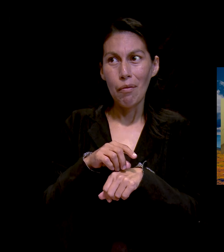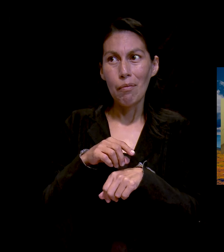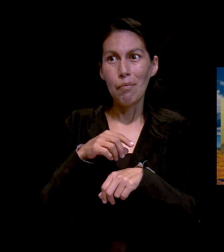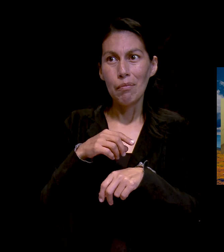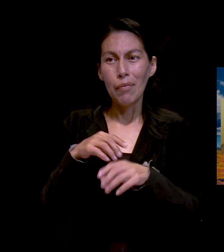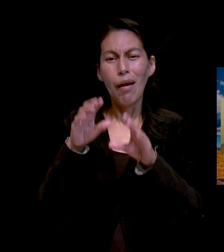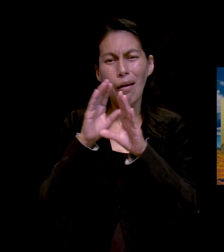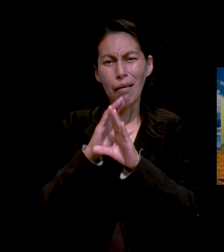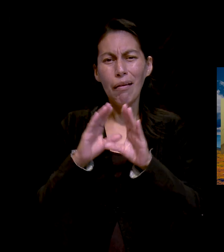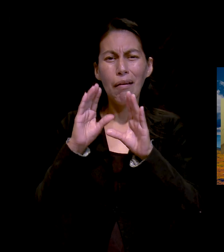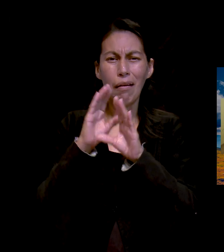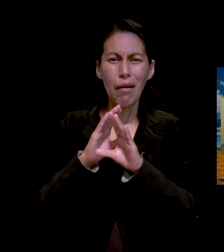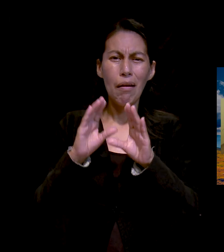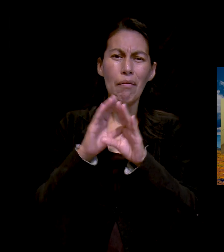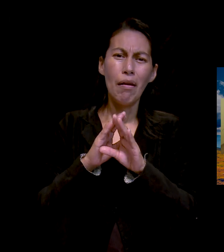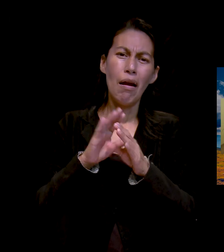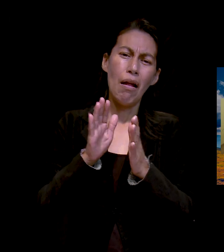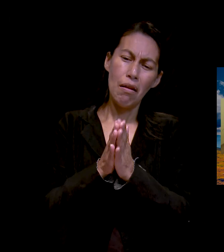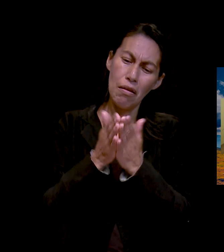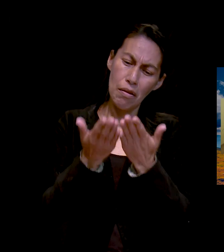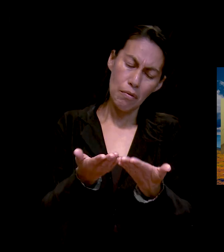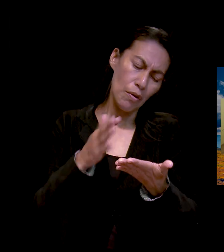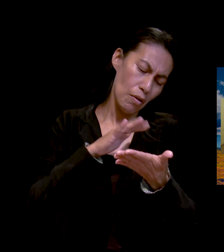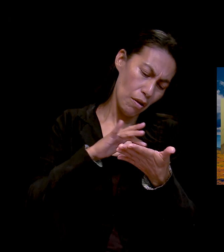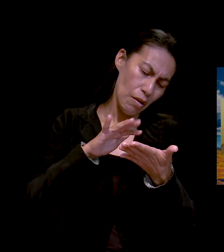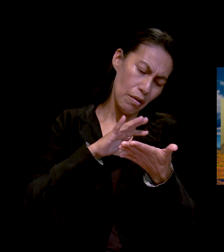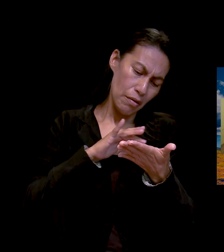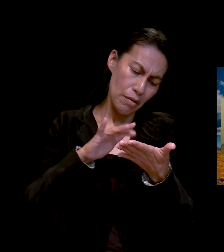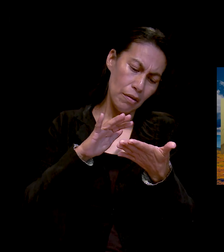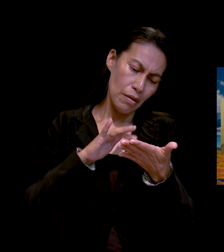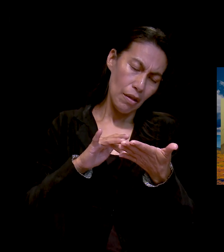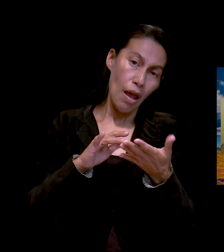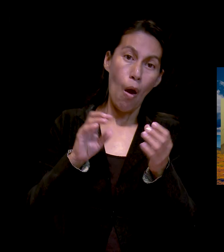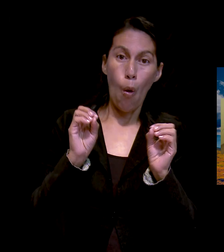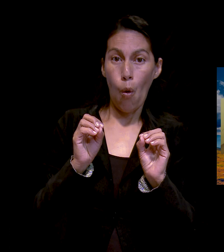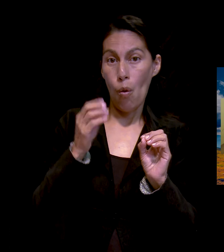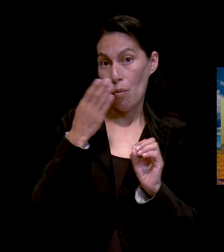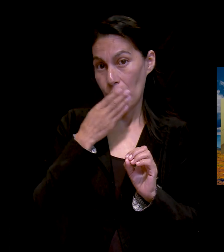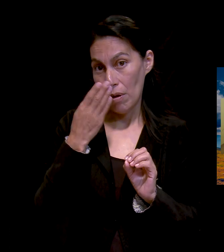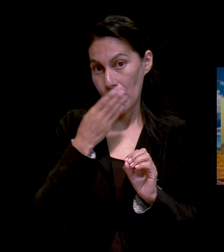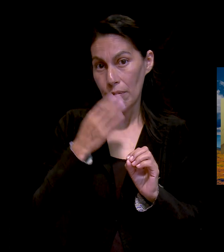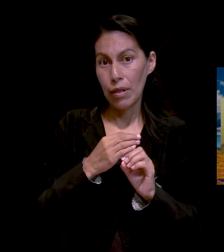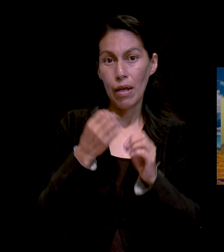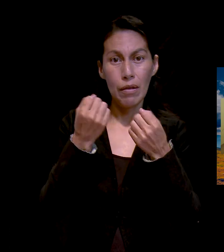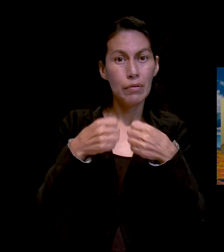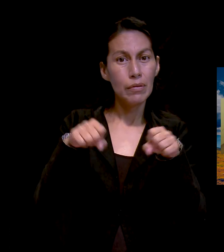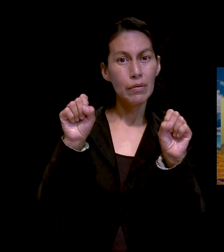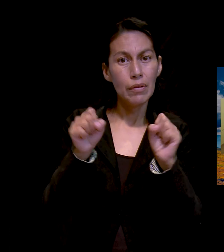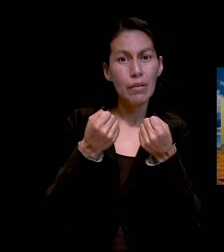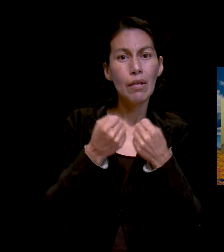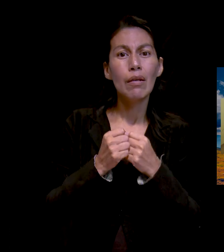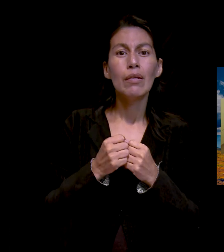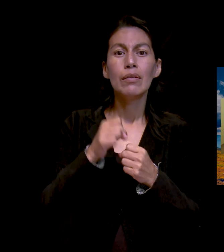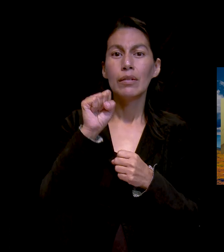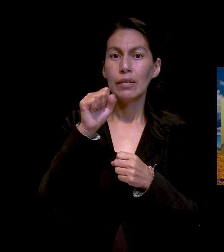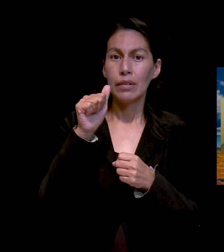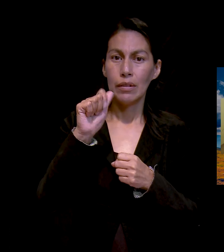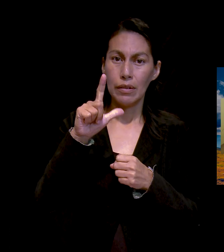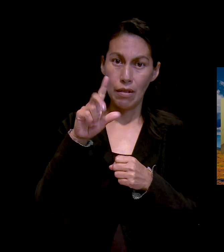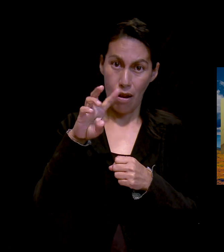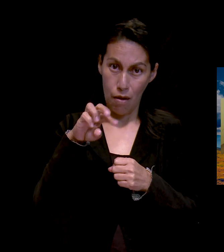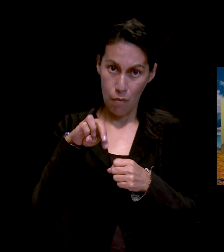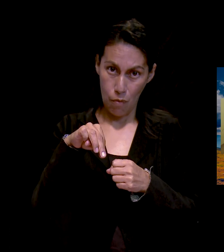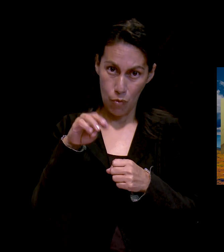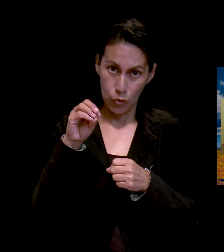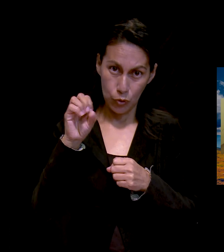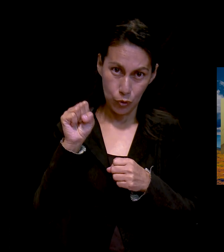preparaba o siempre llevaba un libro, leía, o la Biblia,